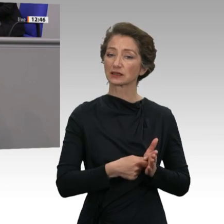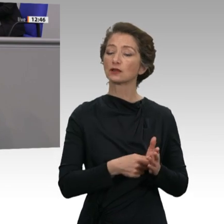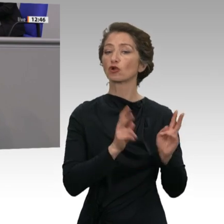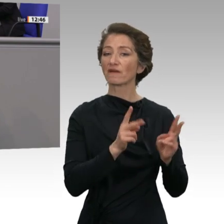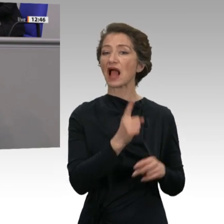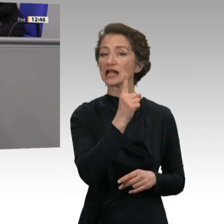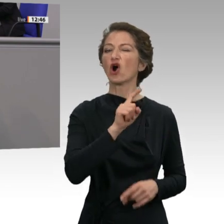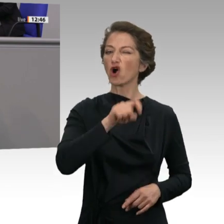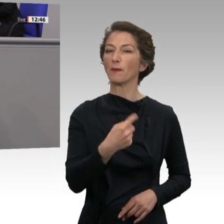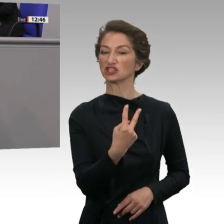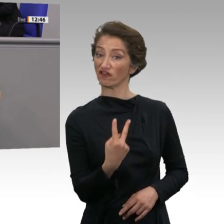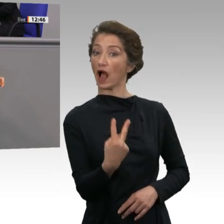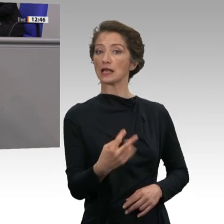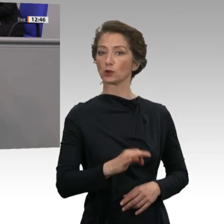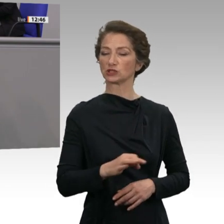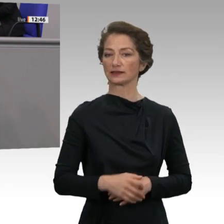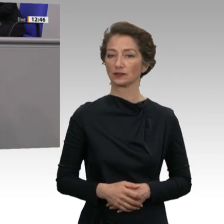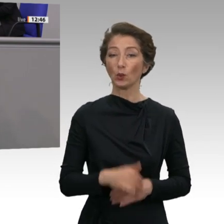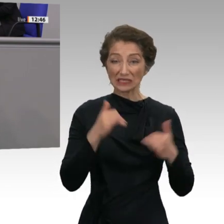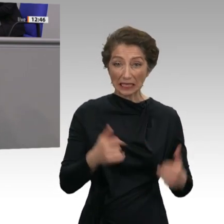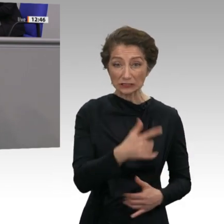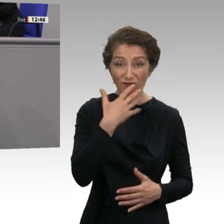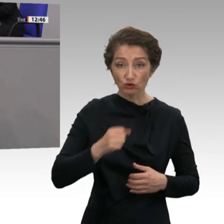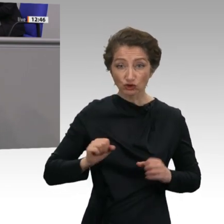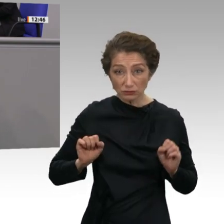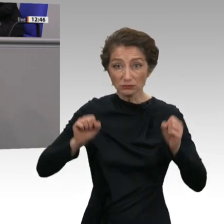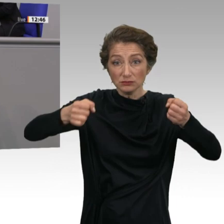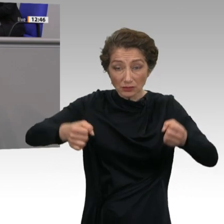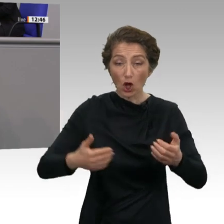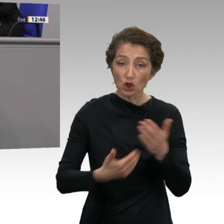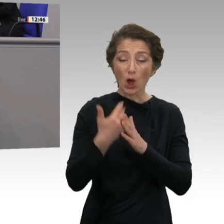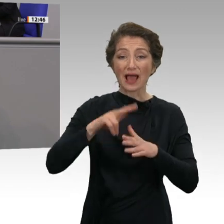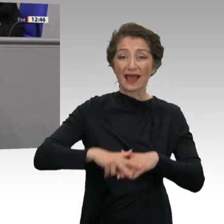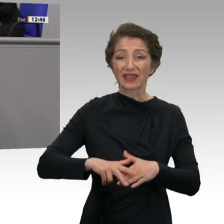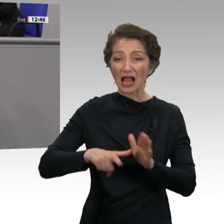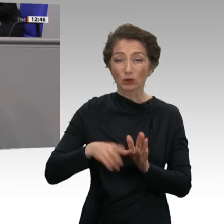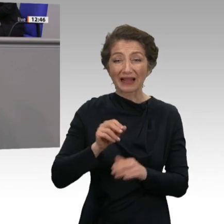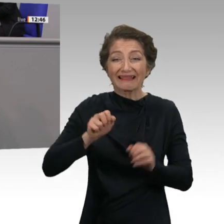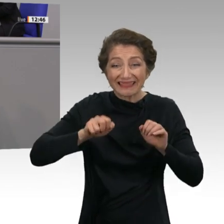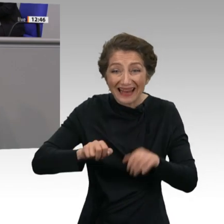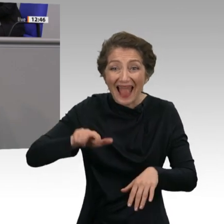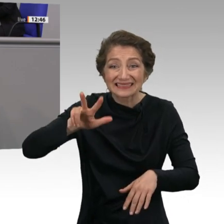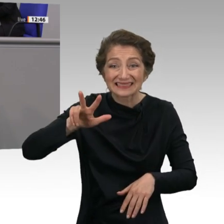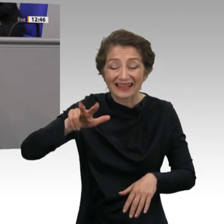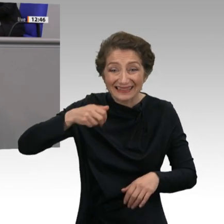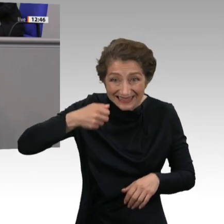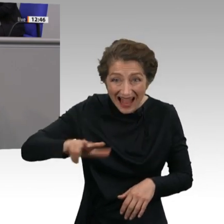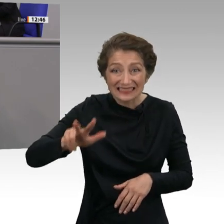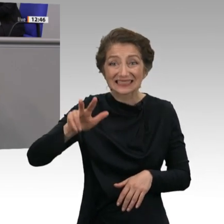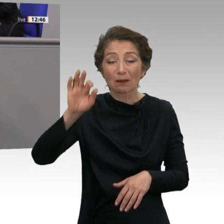,2 Prozent. Jetzt wollen Sie allen Ernstes neue Rentenleistungen mit 13 Prozent Verwaltungskosten einführen, das Zehnfache. Das